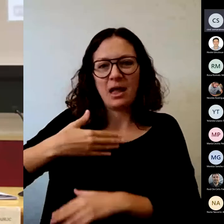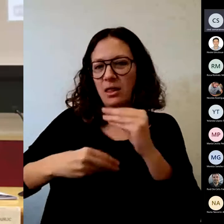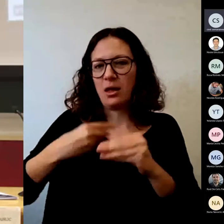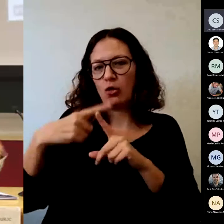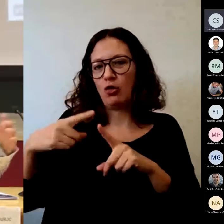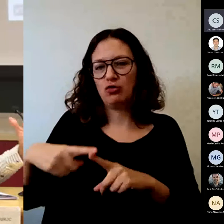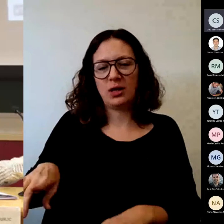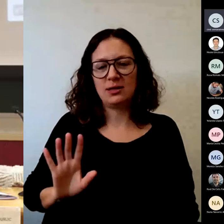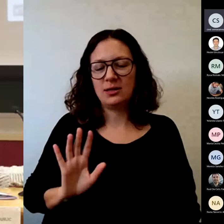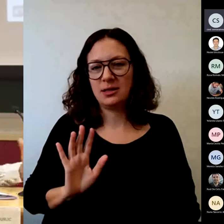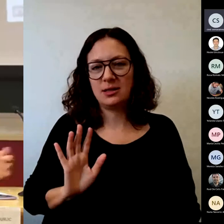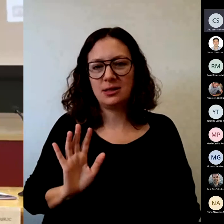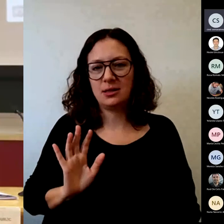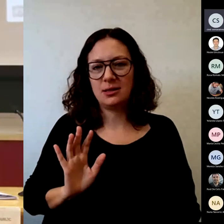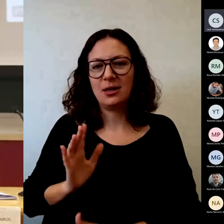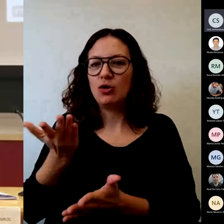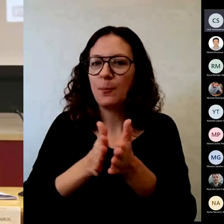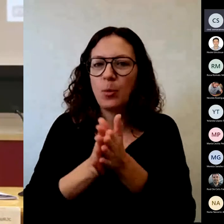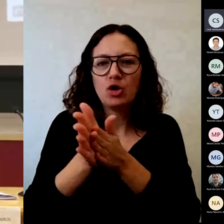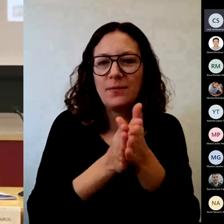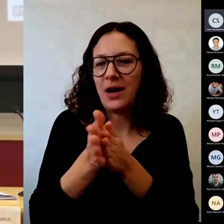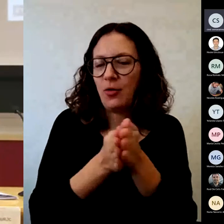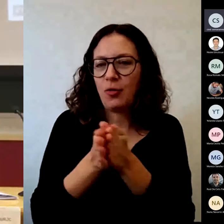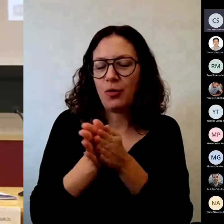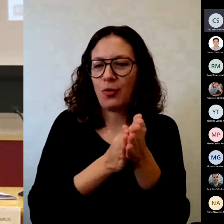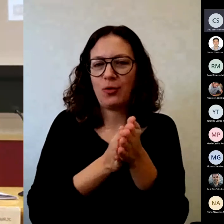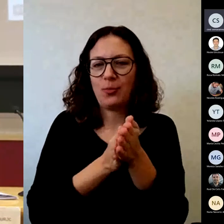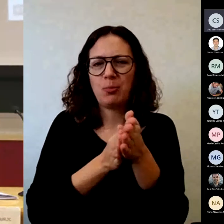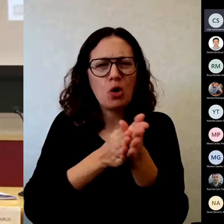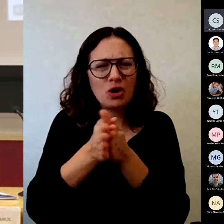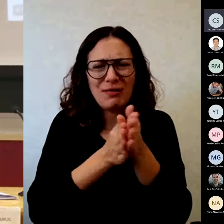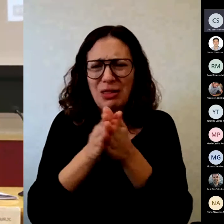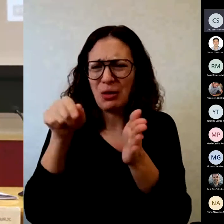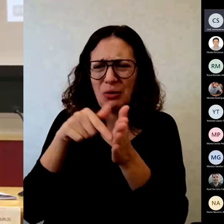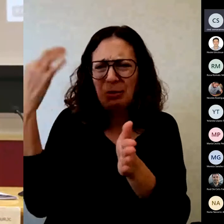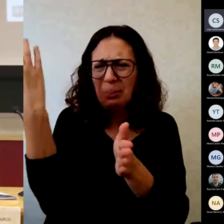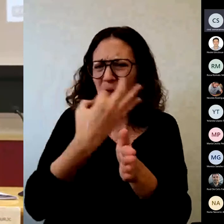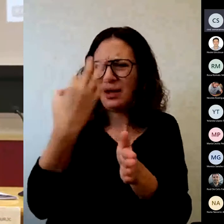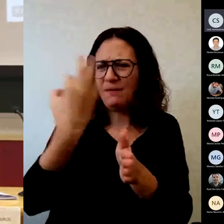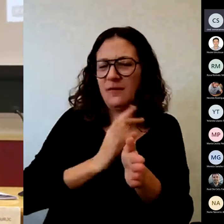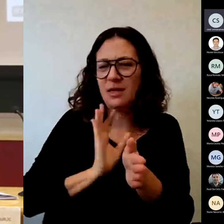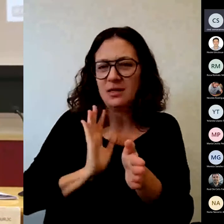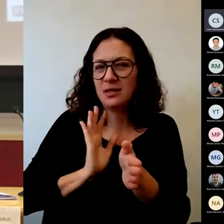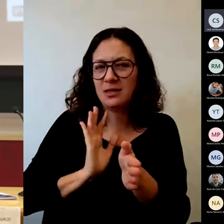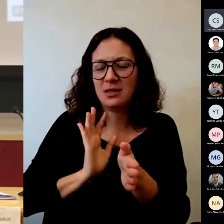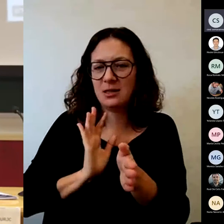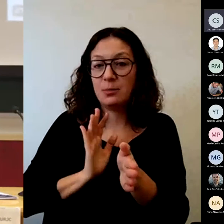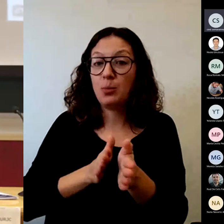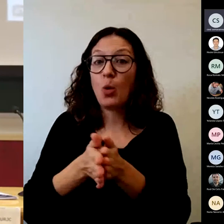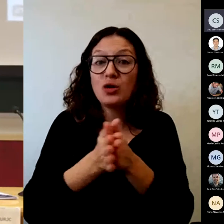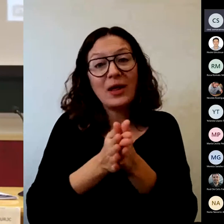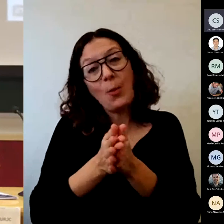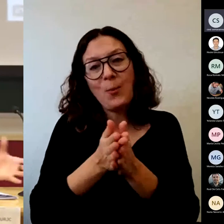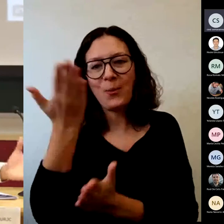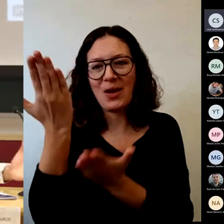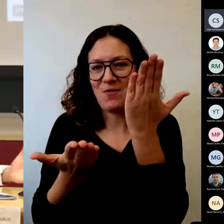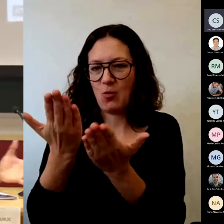motivación tiene que estar ahí la motivación para la evaluación